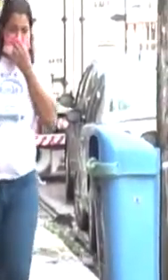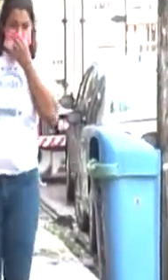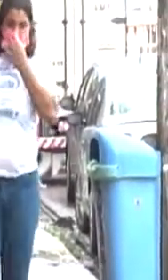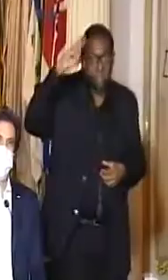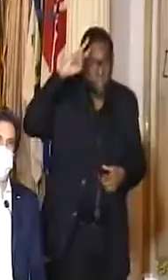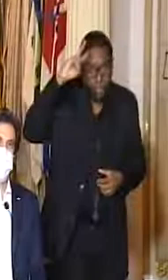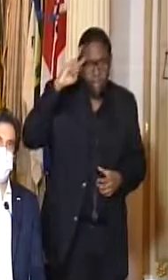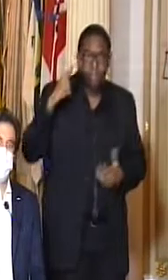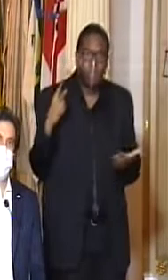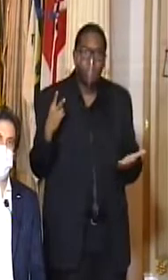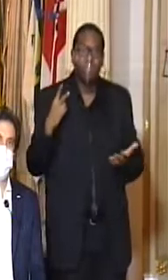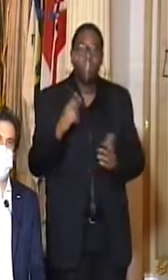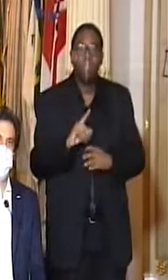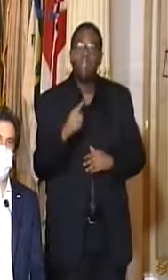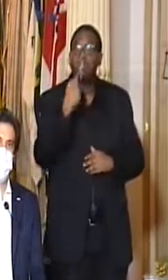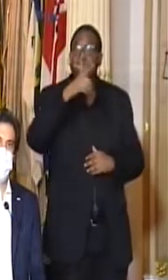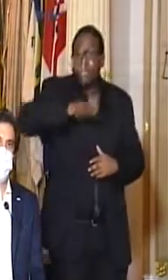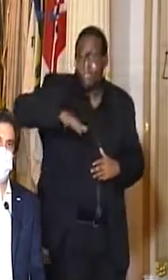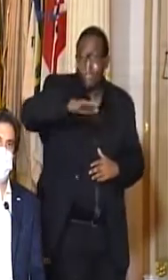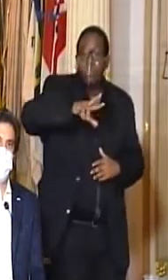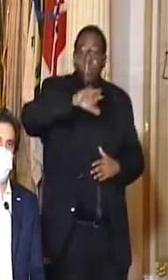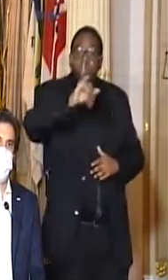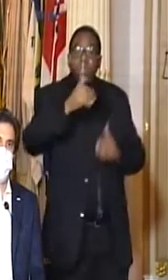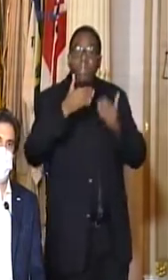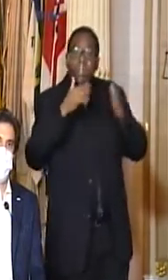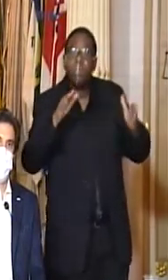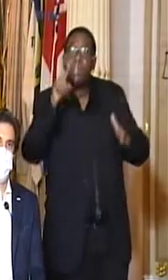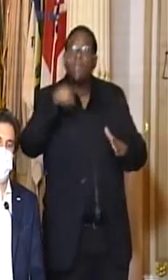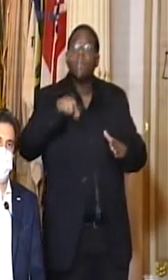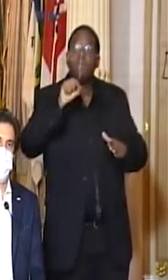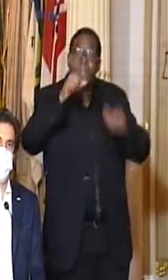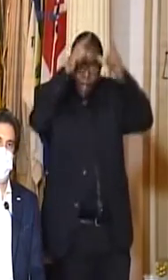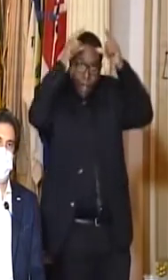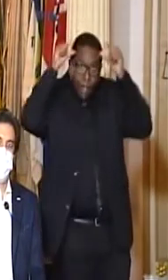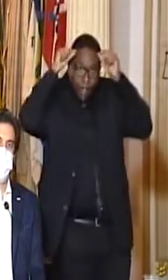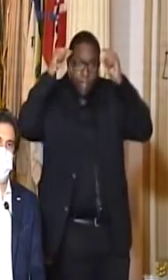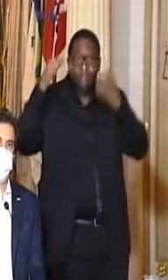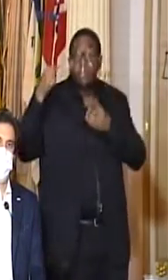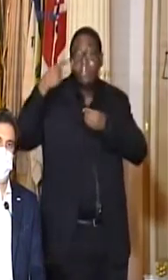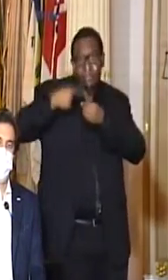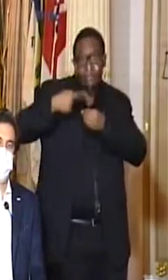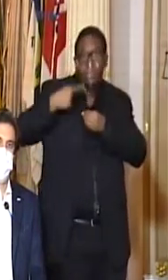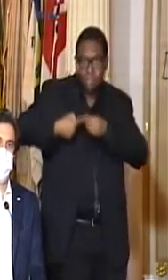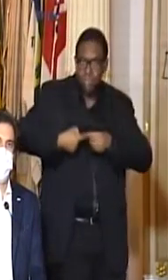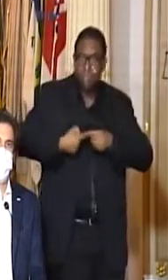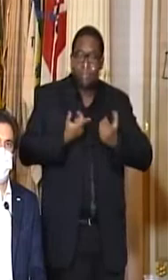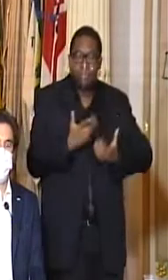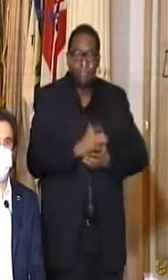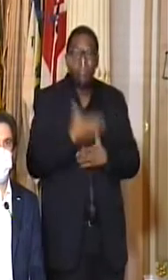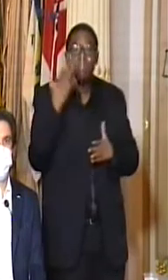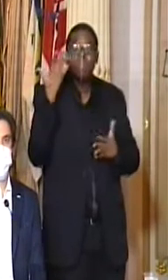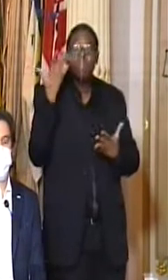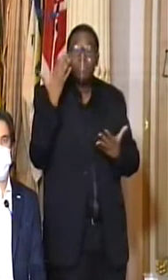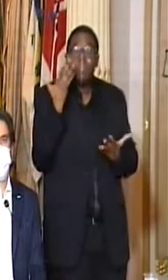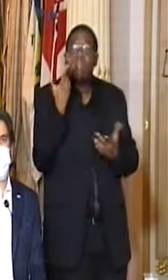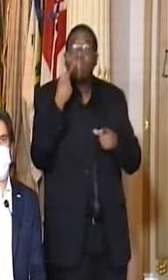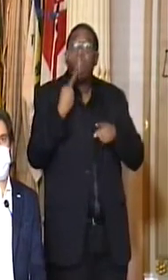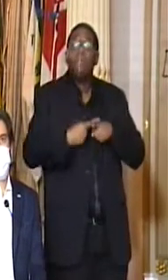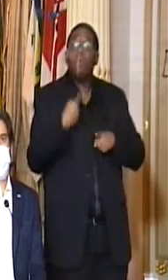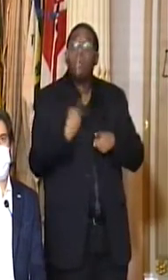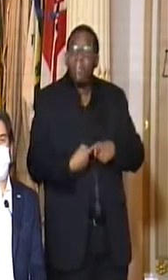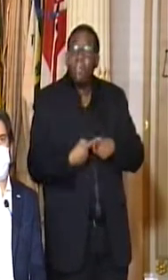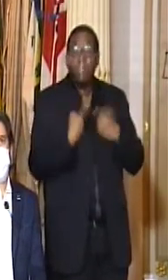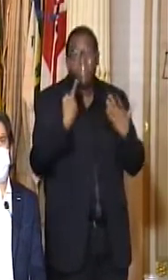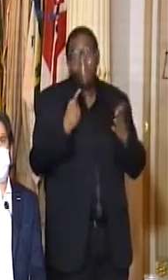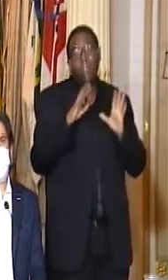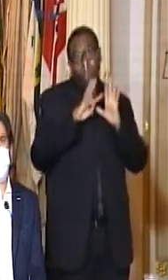seguintes. A única região que vai avançar será o agreste do estado, a segunda macro, porque com a